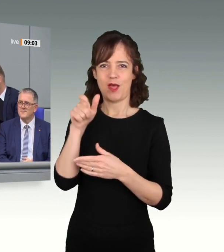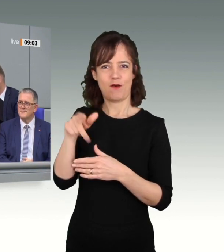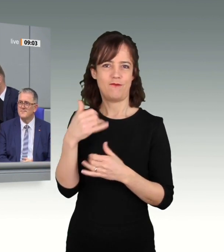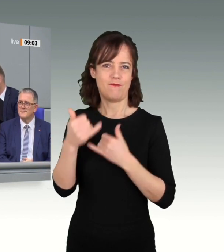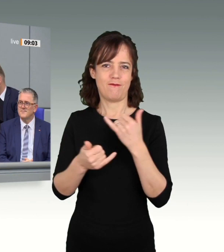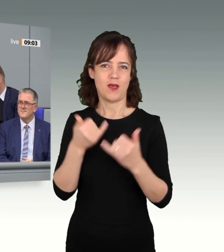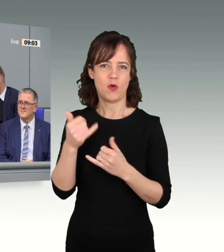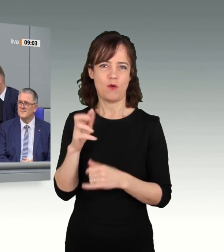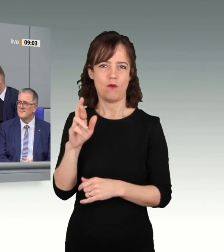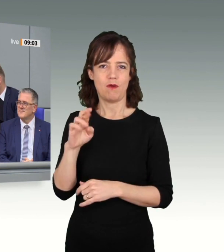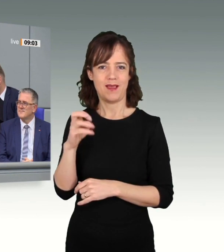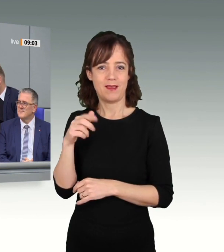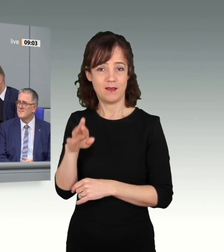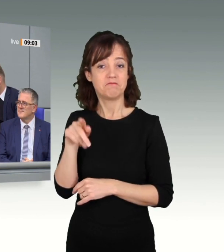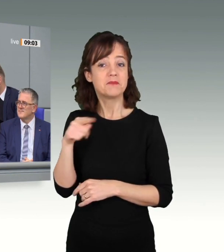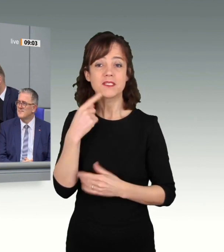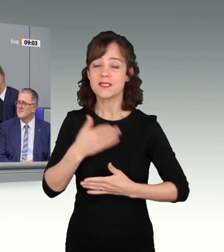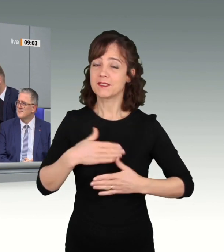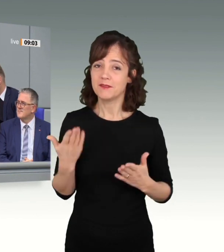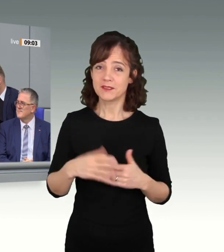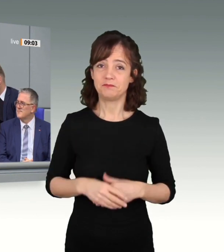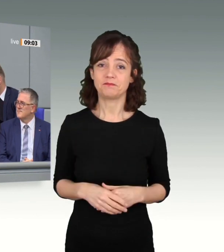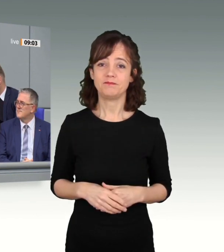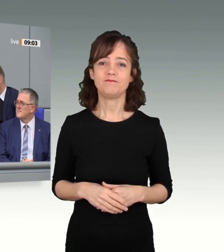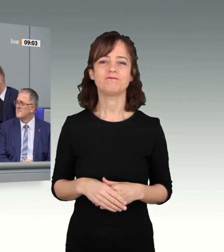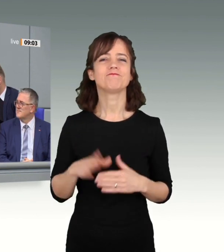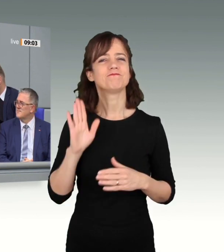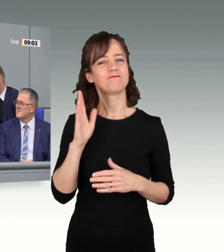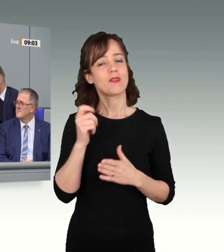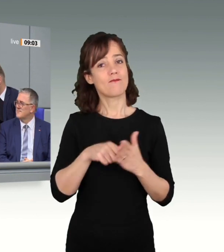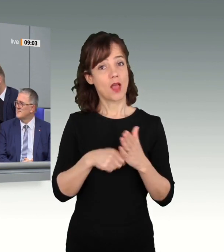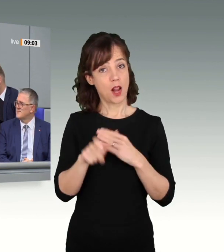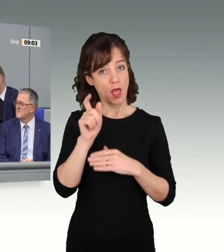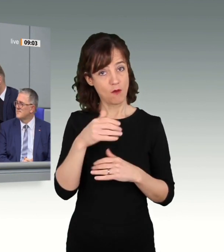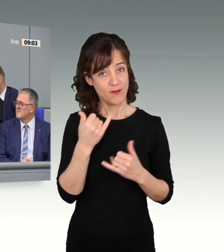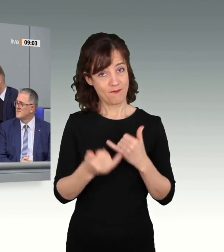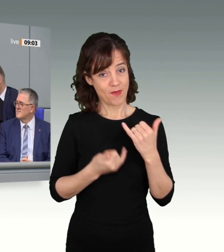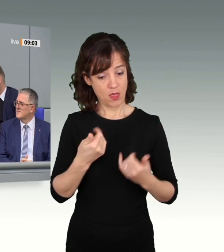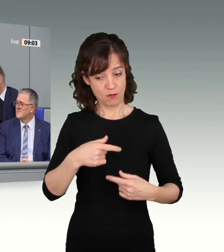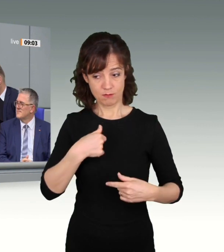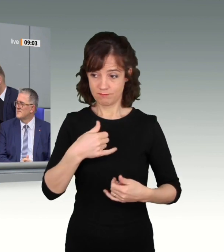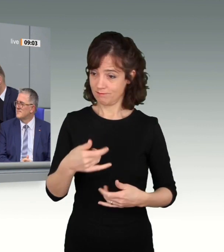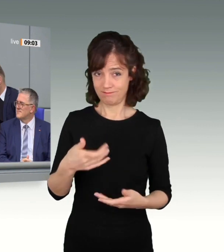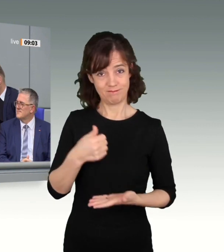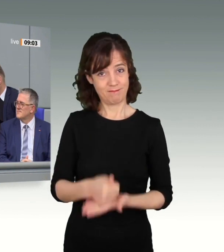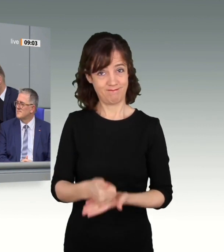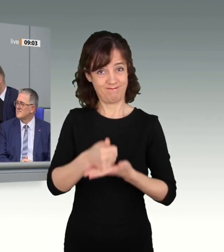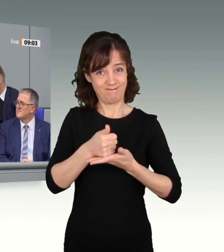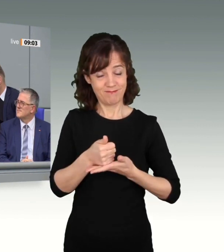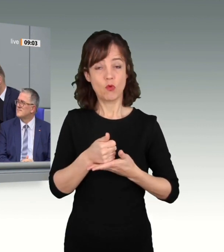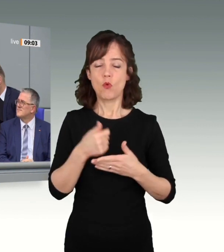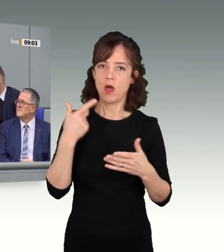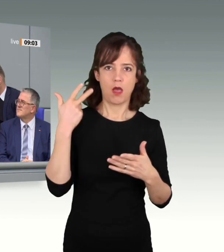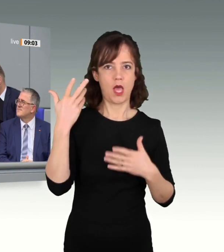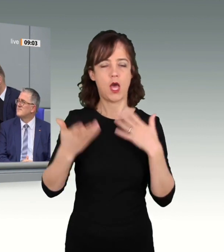für das Amt hat verständlicherweise einiges Aufsehen erregt. Das erstmalige und mithin